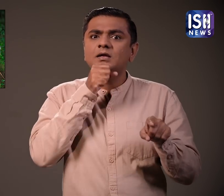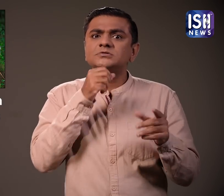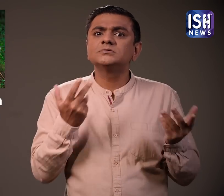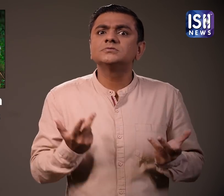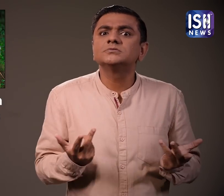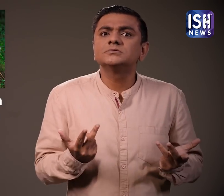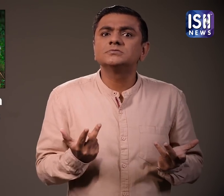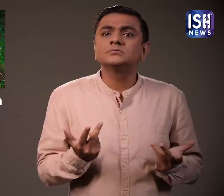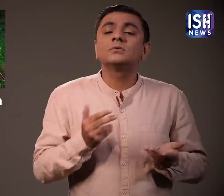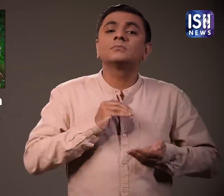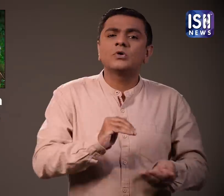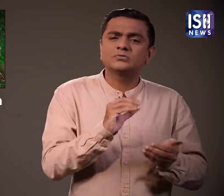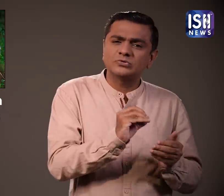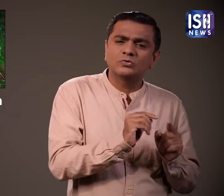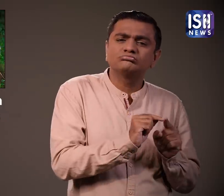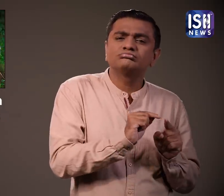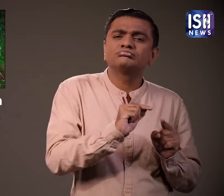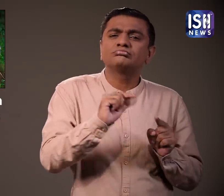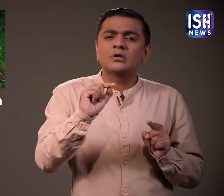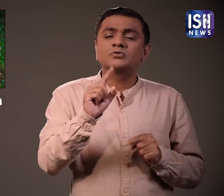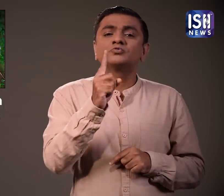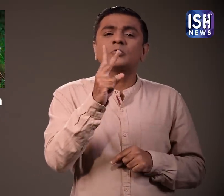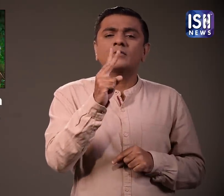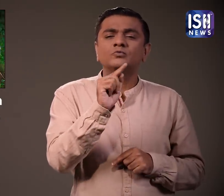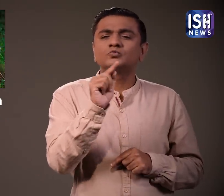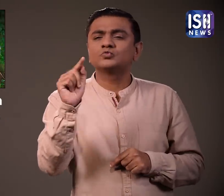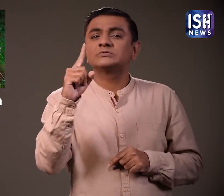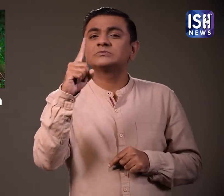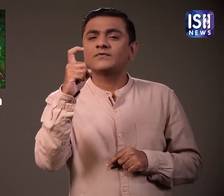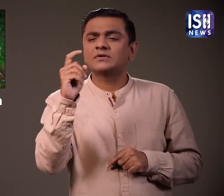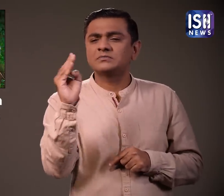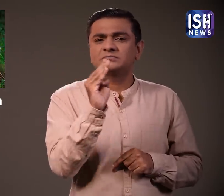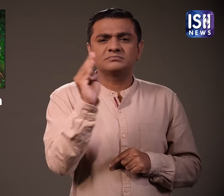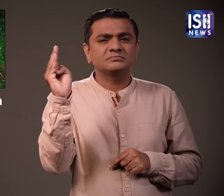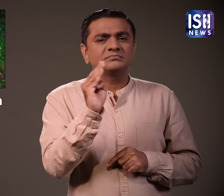भारत्य तेंदुआ का औसतन जीवनकाल बारा से सत्रा वर्ष होता है